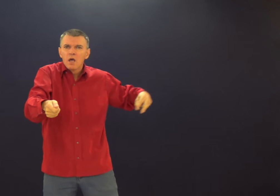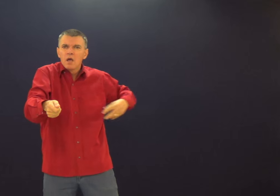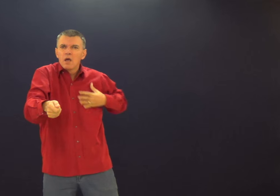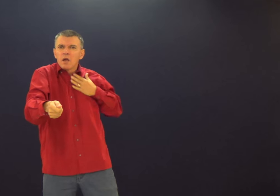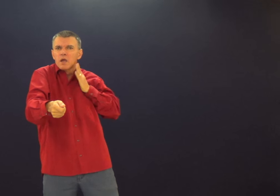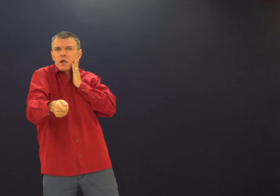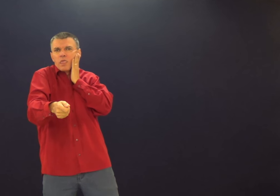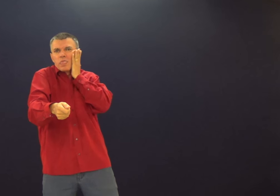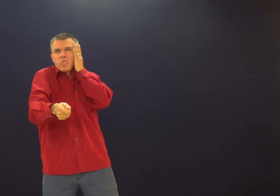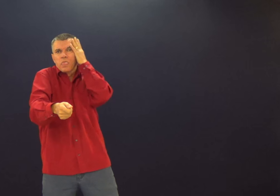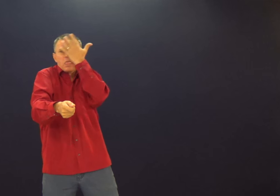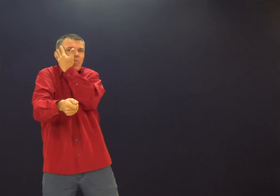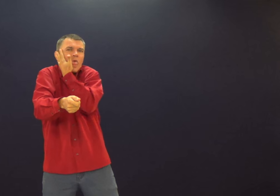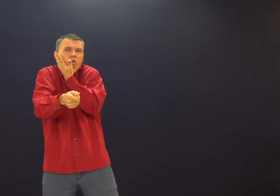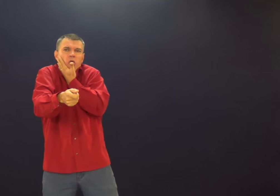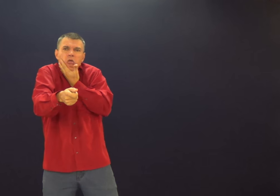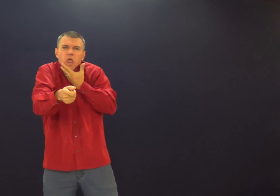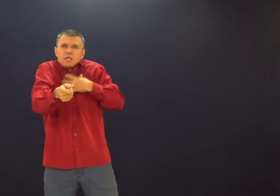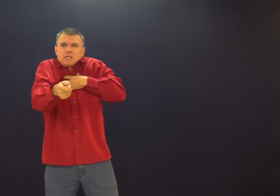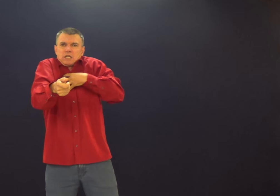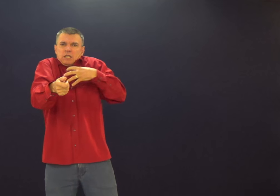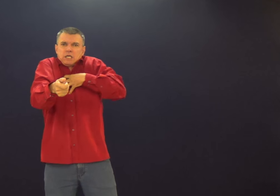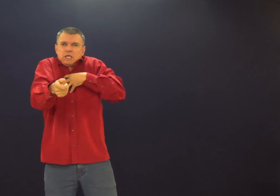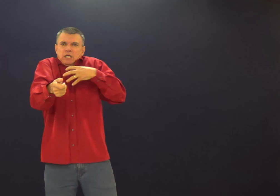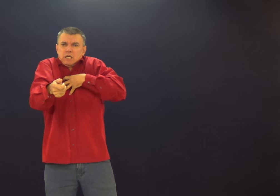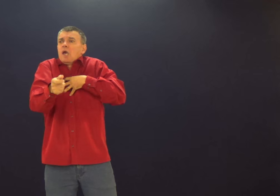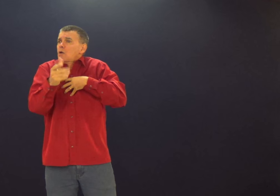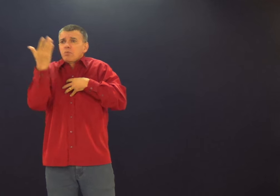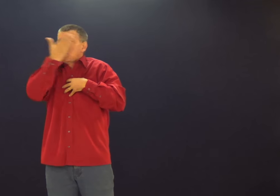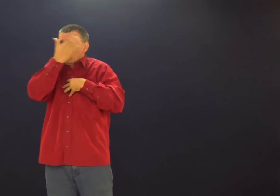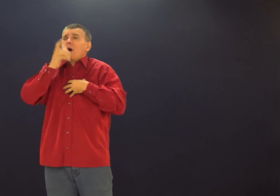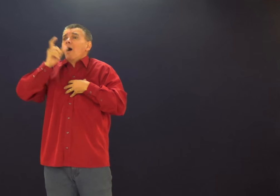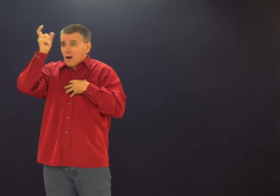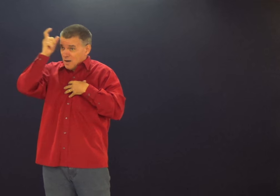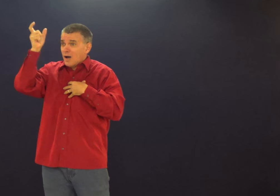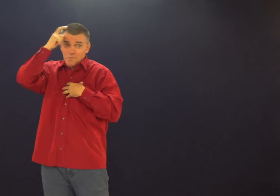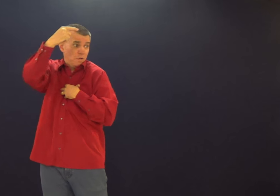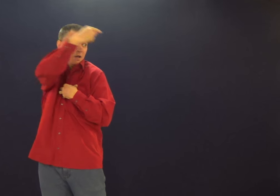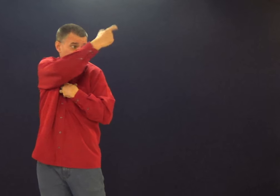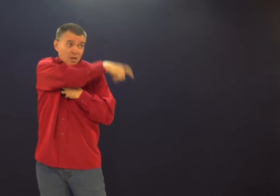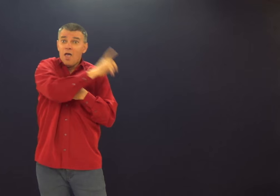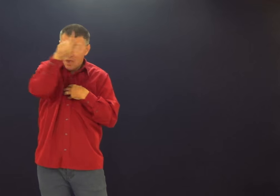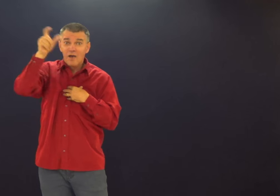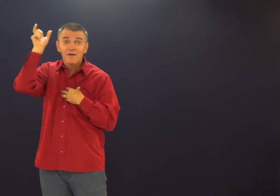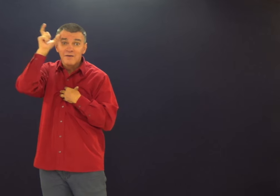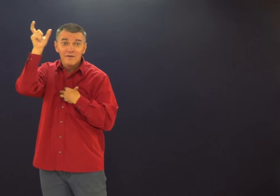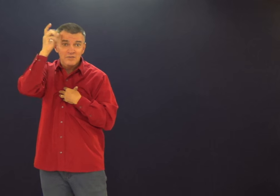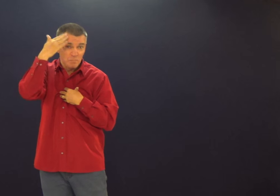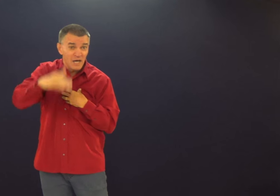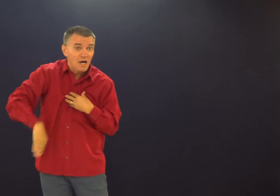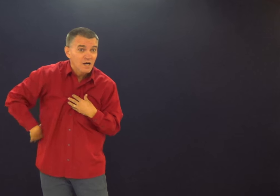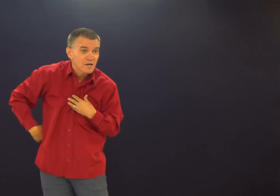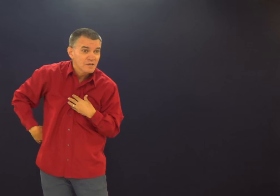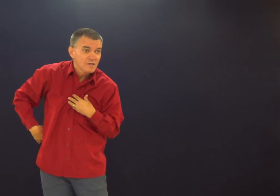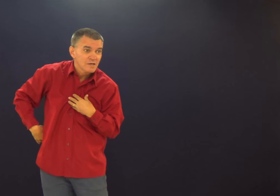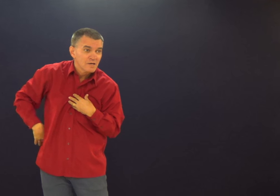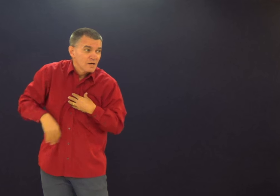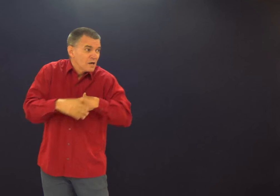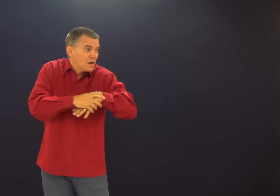pornográfica. E aquilo... Apareceu ali uma mulher, né? Insinuando que estava acontecendo na TV. Aquela mulher ali é o